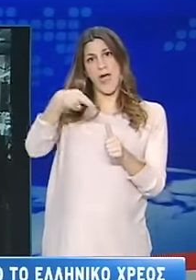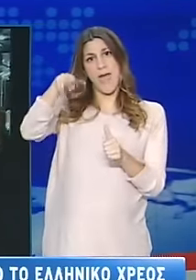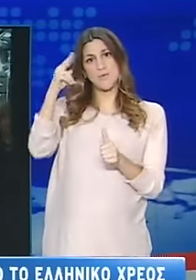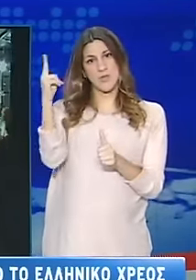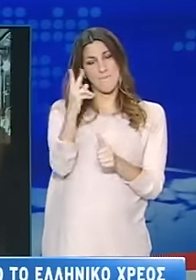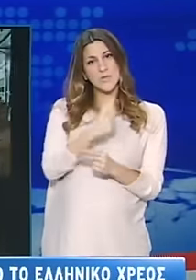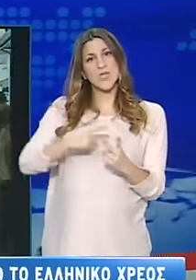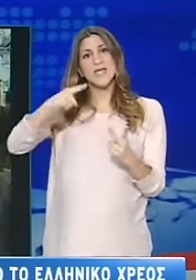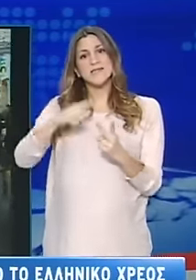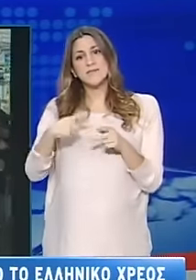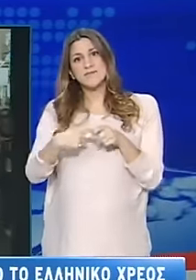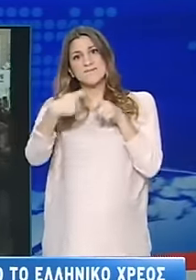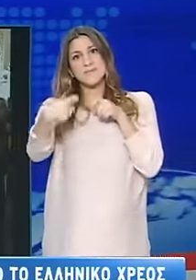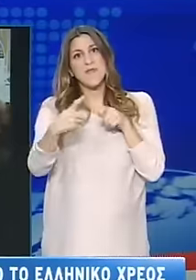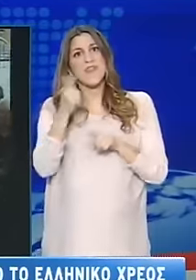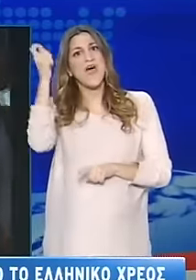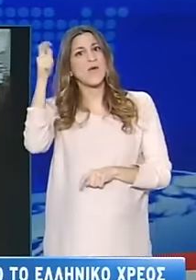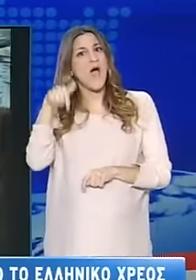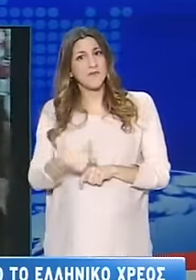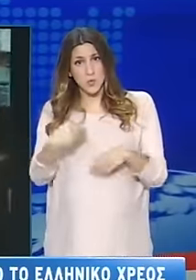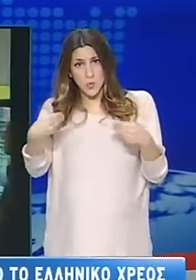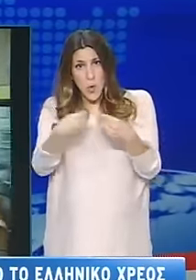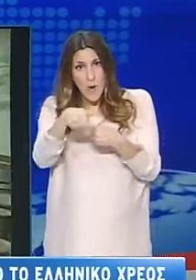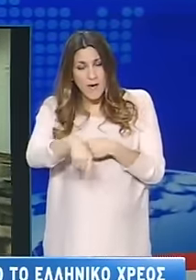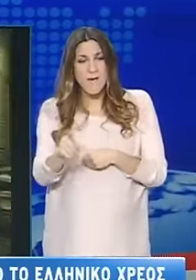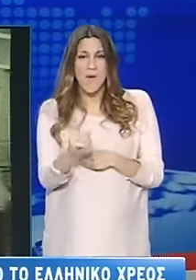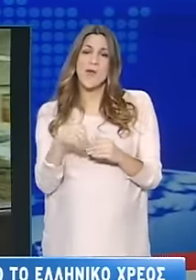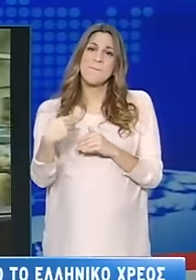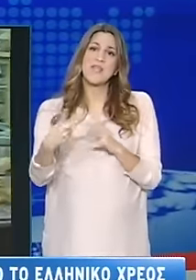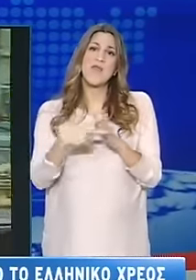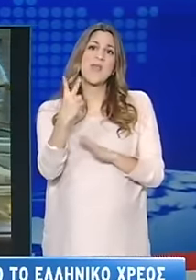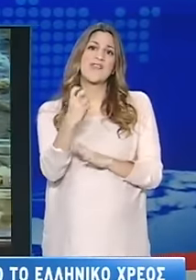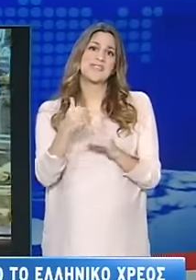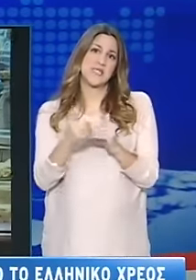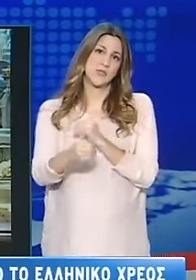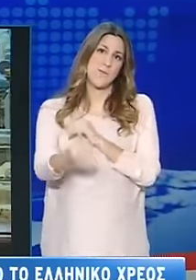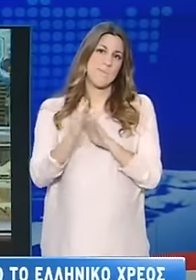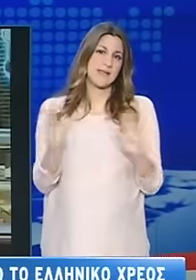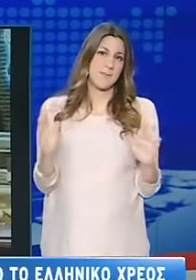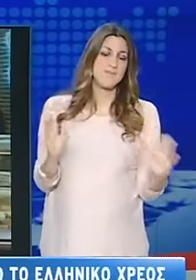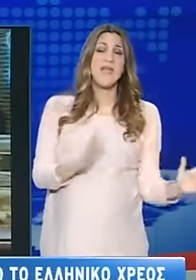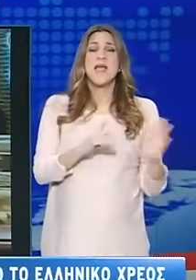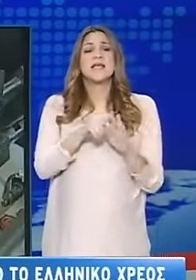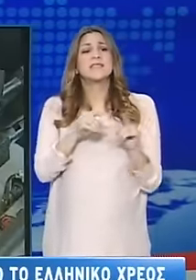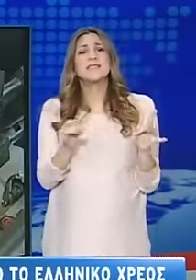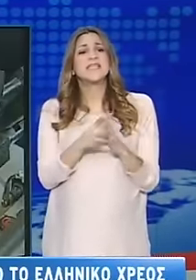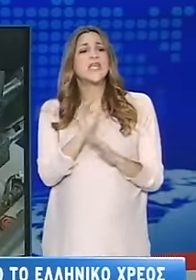μεταγενέστερες αποπληρωμές. Αναφερόμενος σε παλαιότερη δήλωσή του πως στην Ελλάδα υπάρχει υποφορολόγηση, ο κ. Σταθάκης